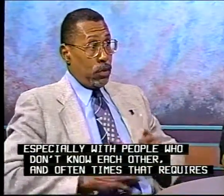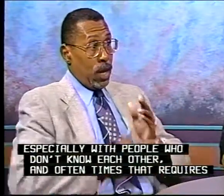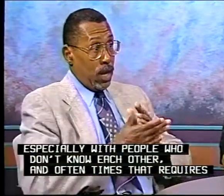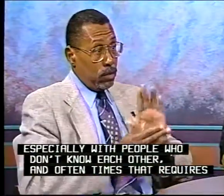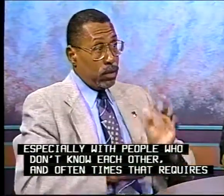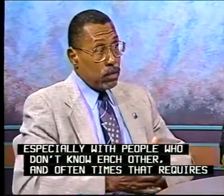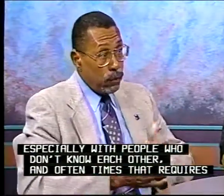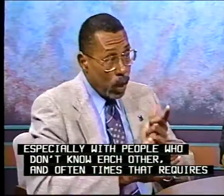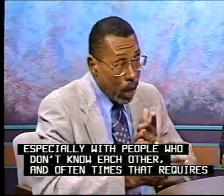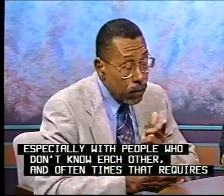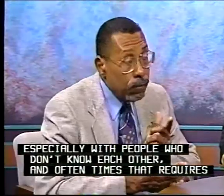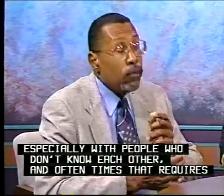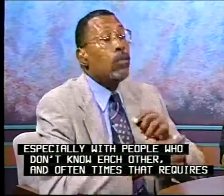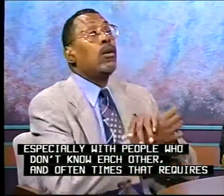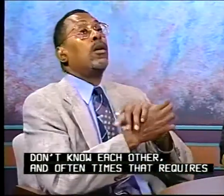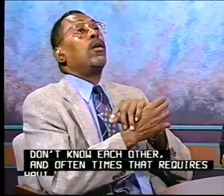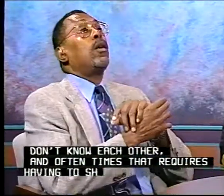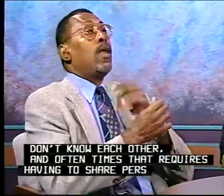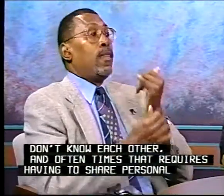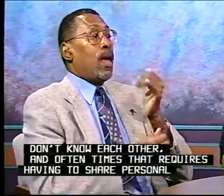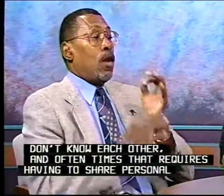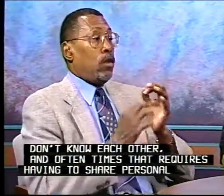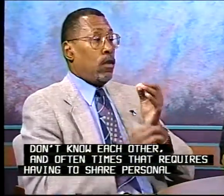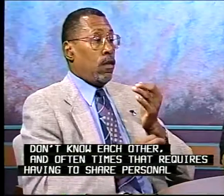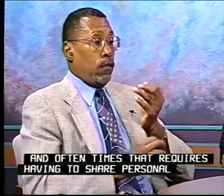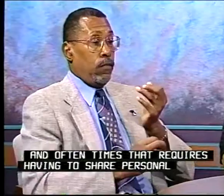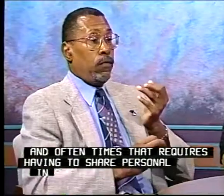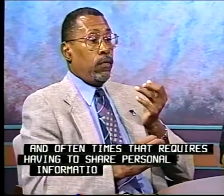and oftentimes that requires when you have to share personal information about your life.